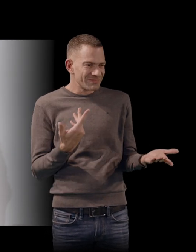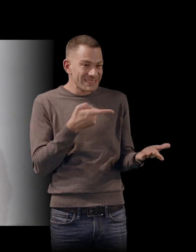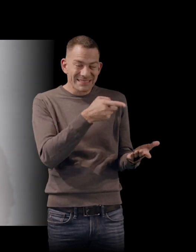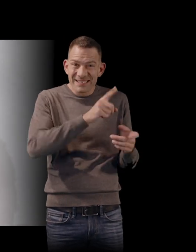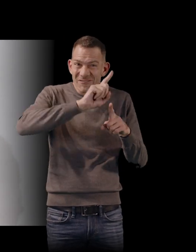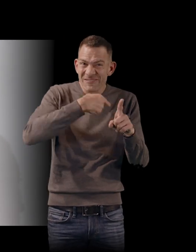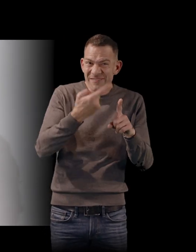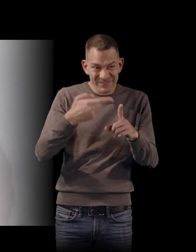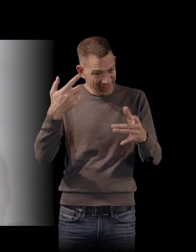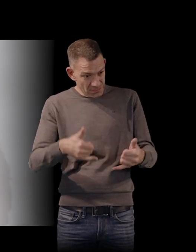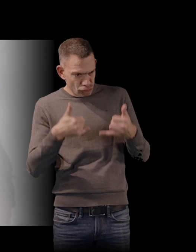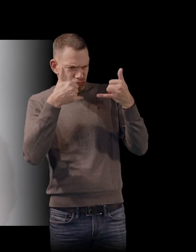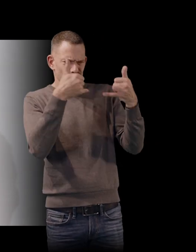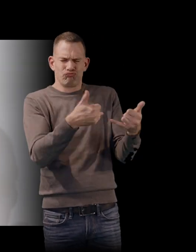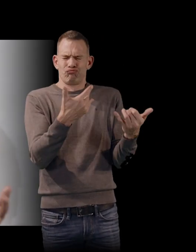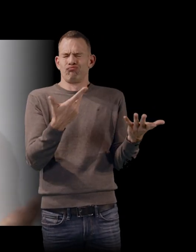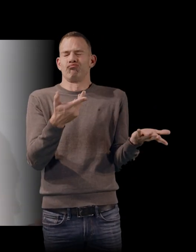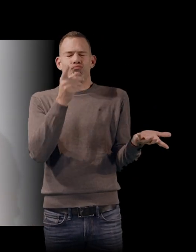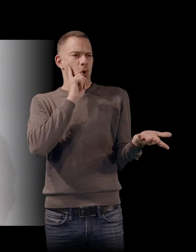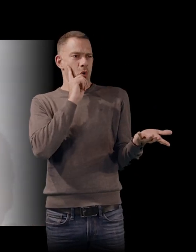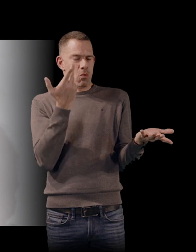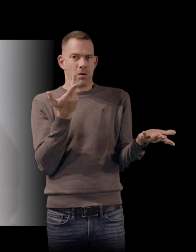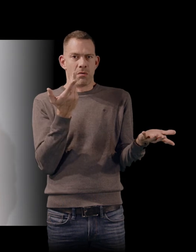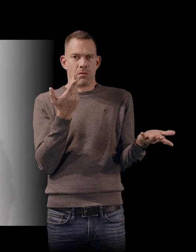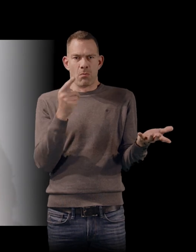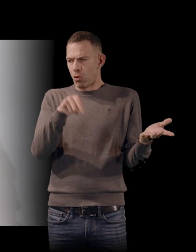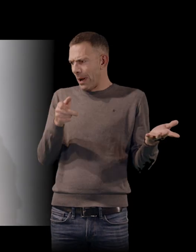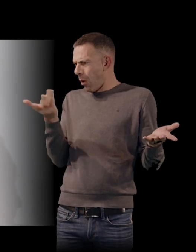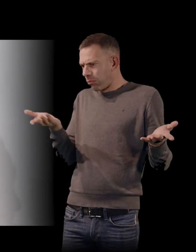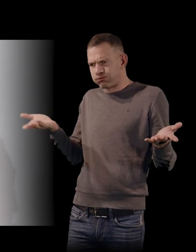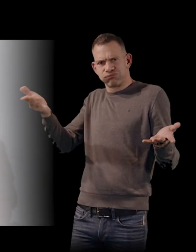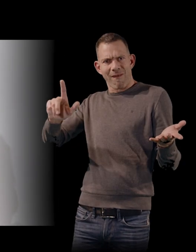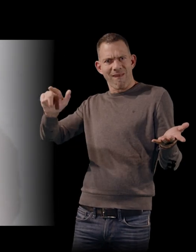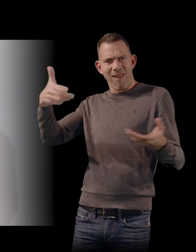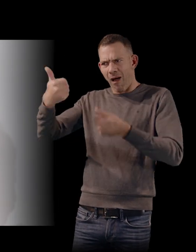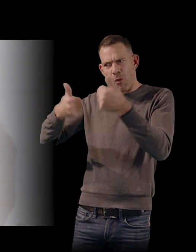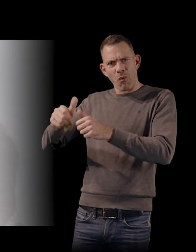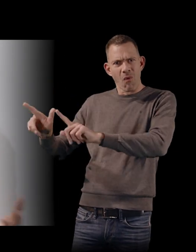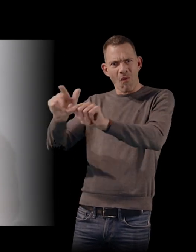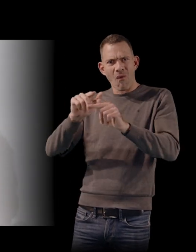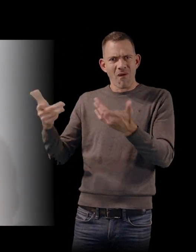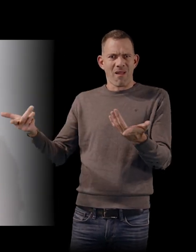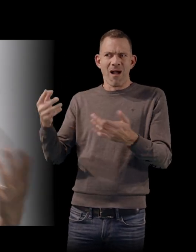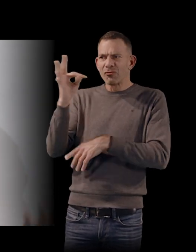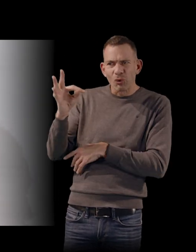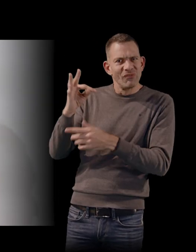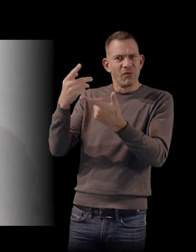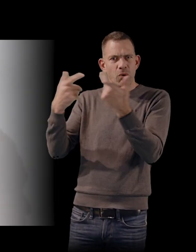la palme d'or à ce moment-là, quand on voit qu'effectivement Truffaut était en compétition, que les 400 coups ont été portés en triomphe